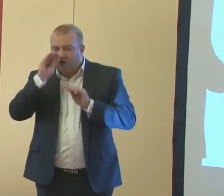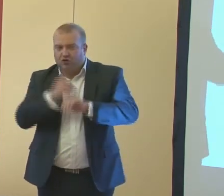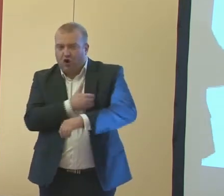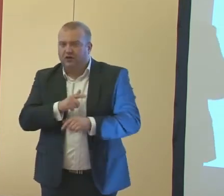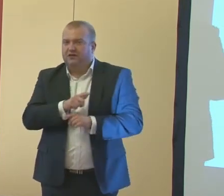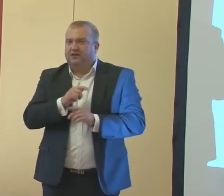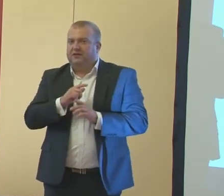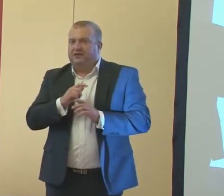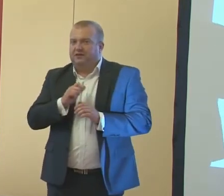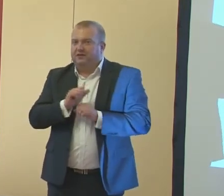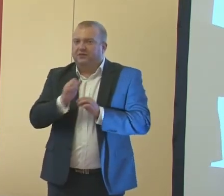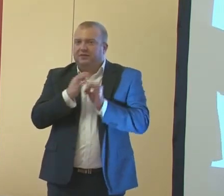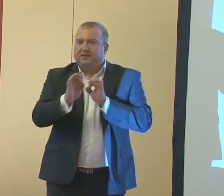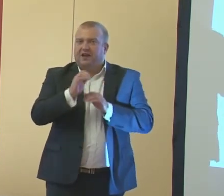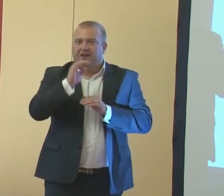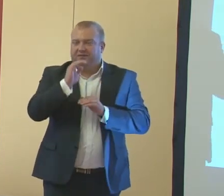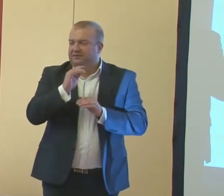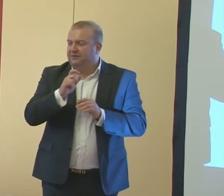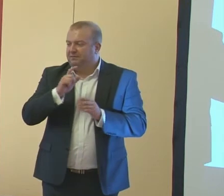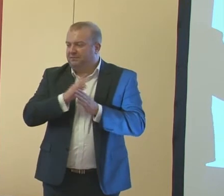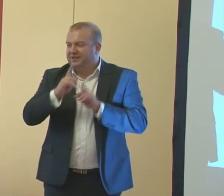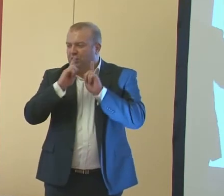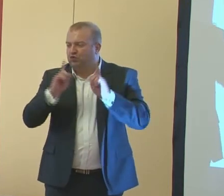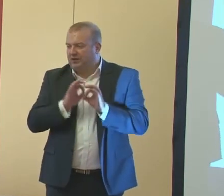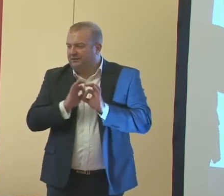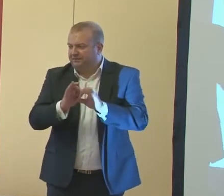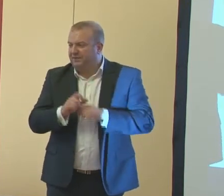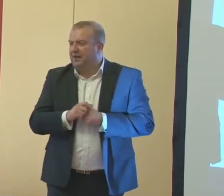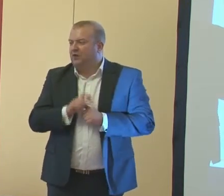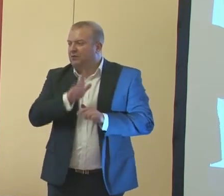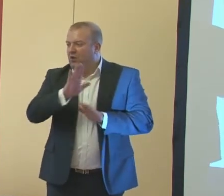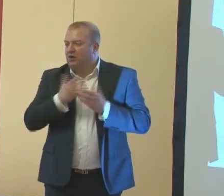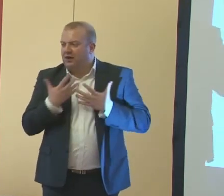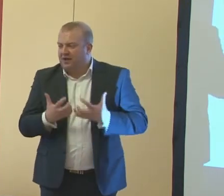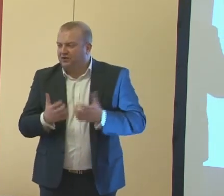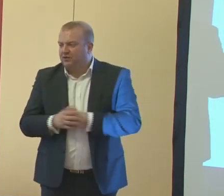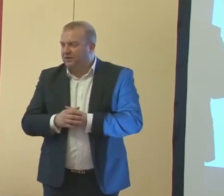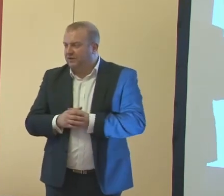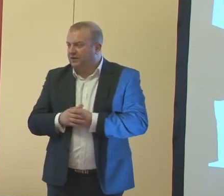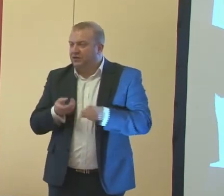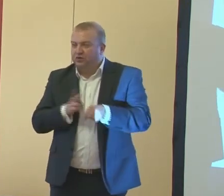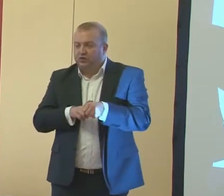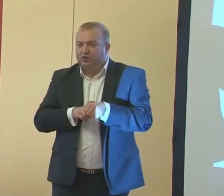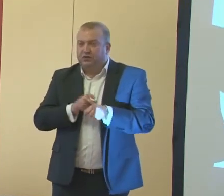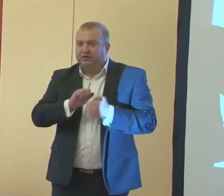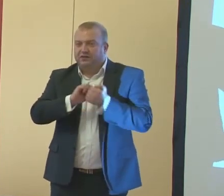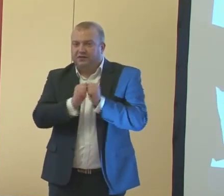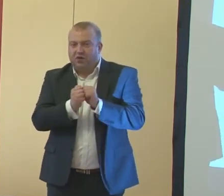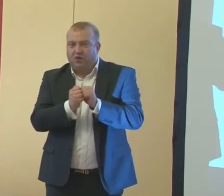tak, iż specjalne ECK są dostosowane tylko i wyłącznie przez nauczycieli, którzy mają takie chęci i którzy są